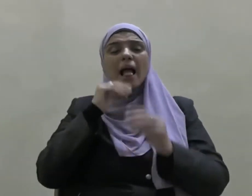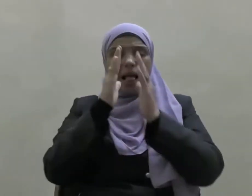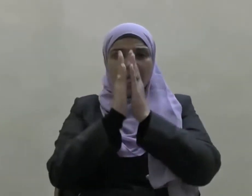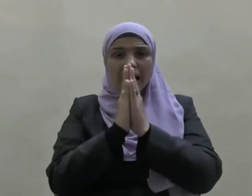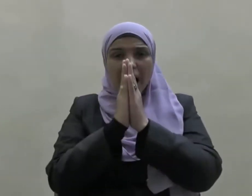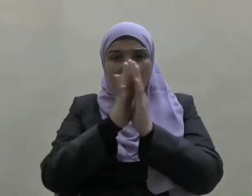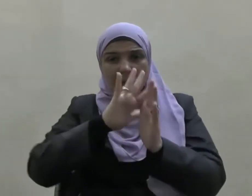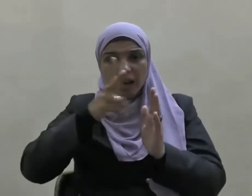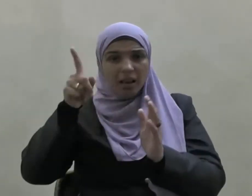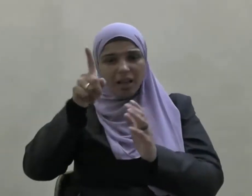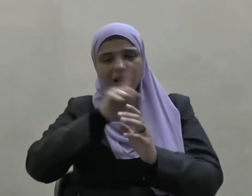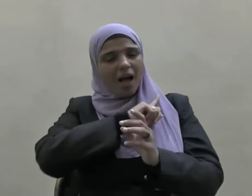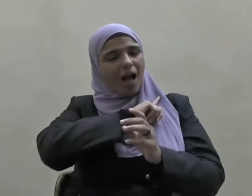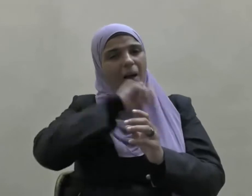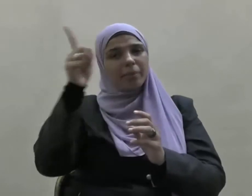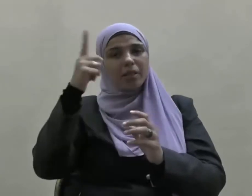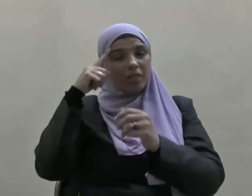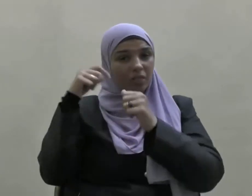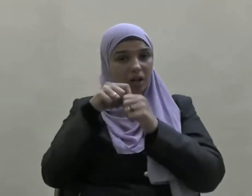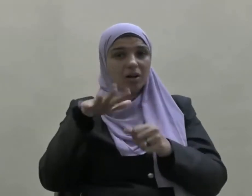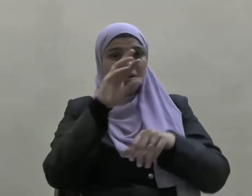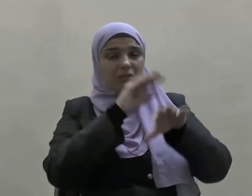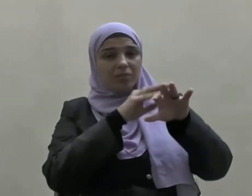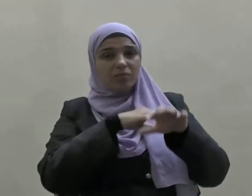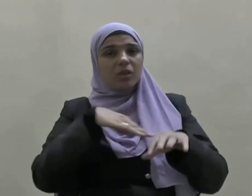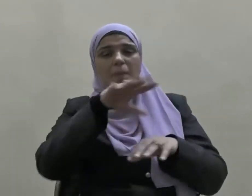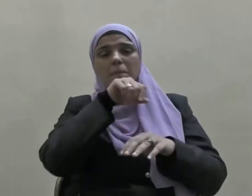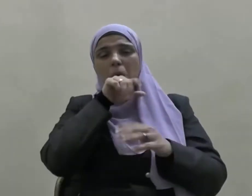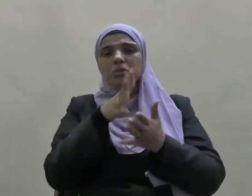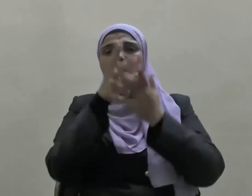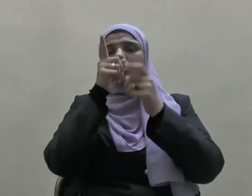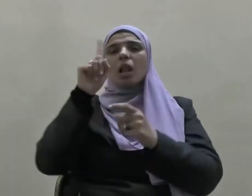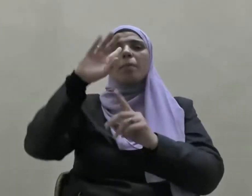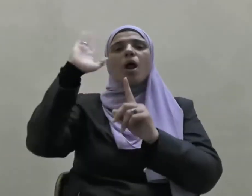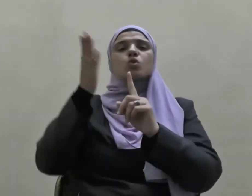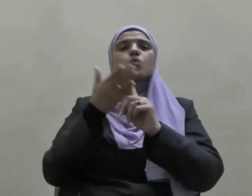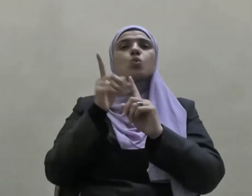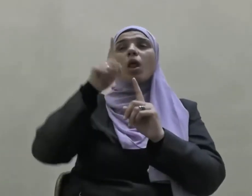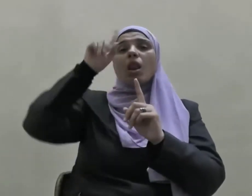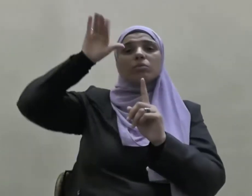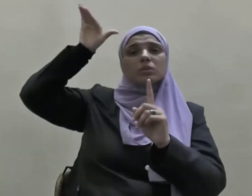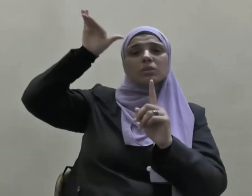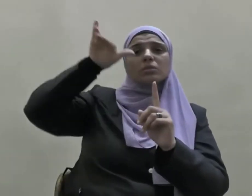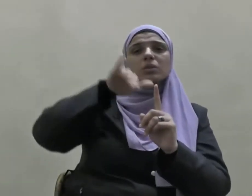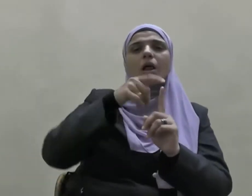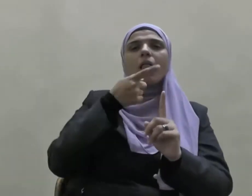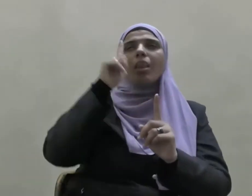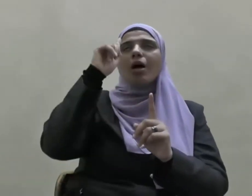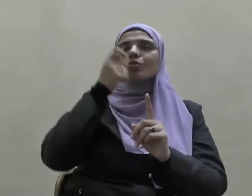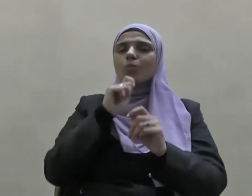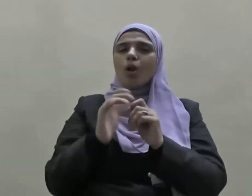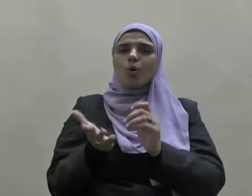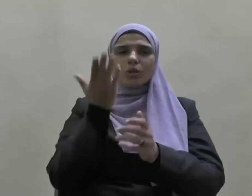كَاهٍ قَلِيلًا مَا تَذَكَّرُونَ تَنْزِيلٌ مِنْ رَبِّ الْعَالَمِينَ